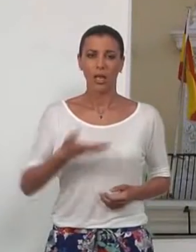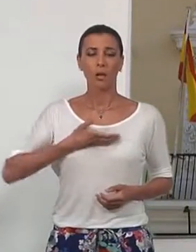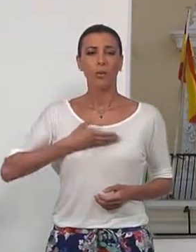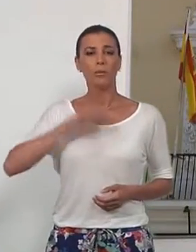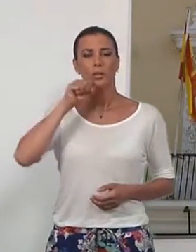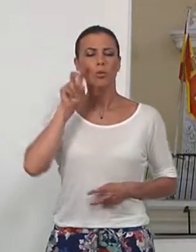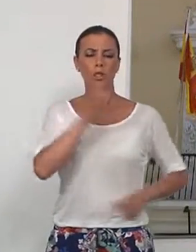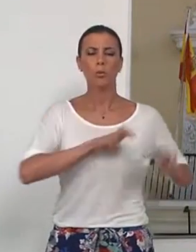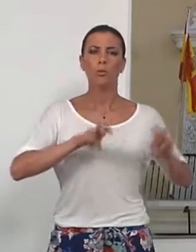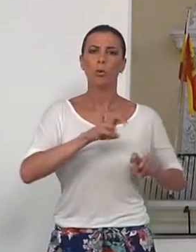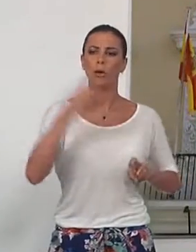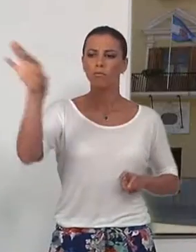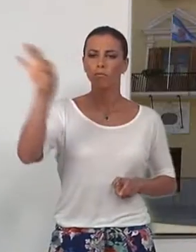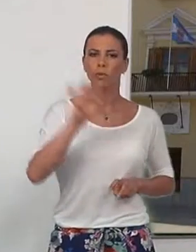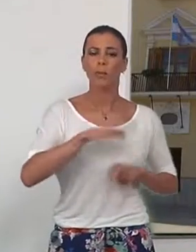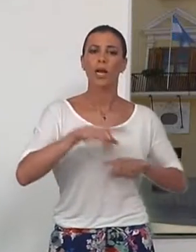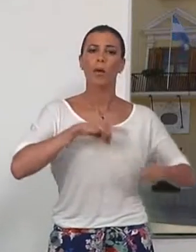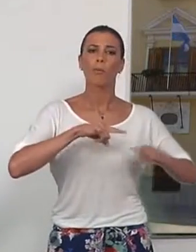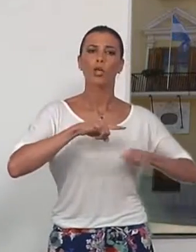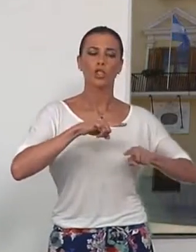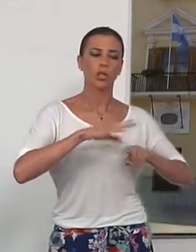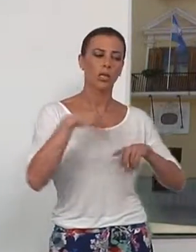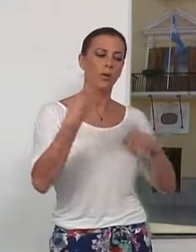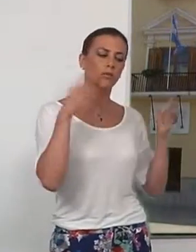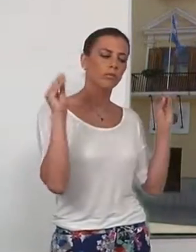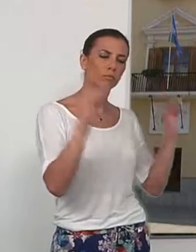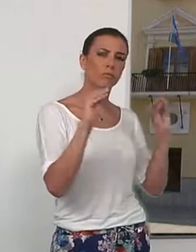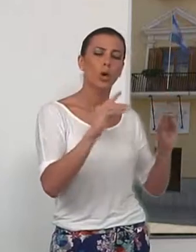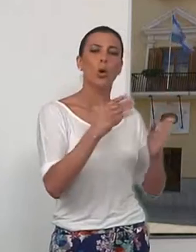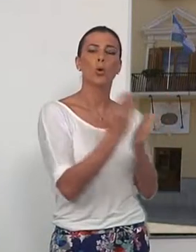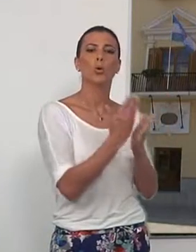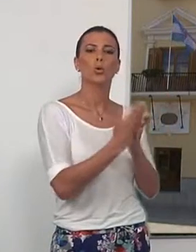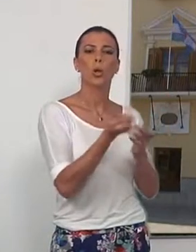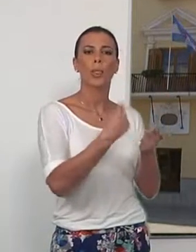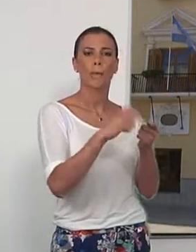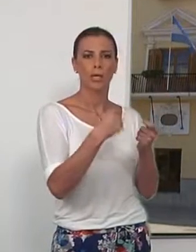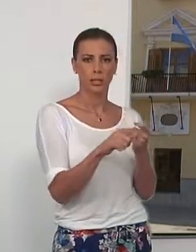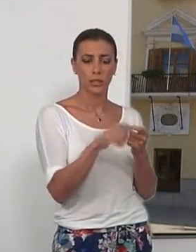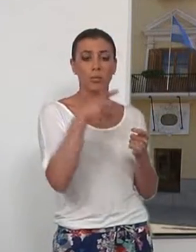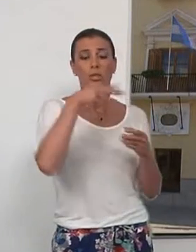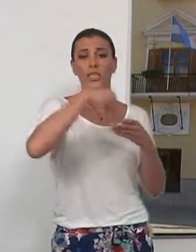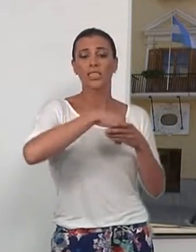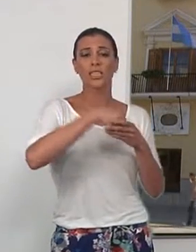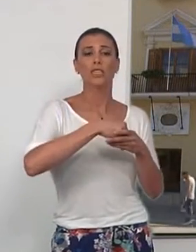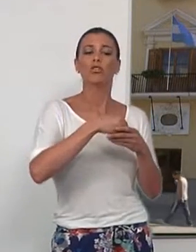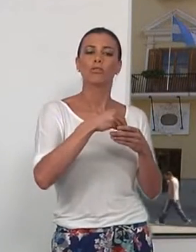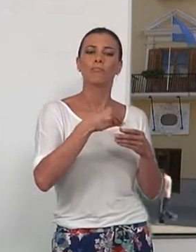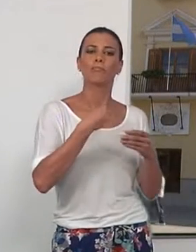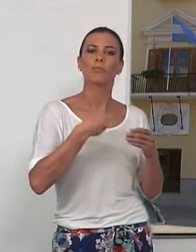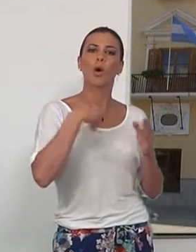busca un monitor para invertir un curso de actividades de venta que se marca dentro de las acciones formativas llevadas a